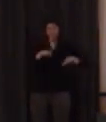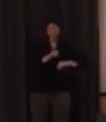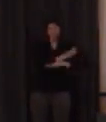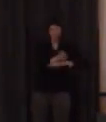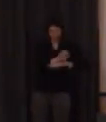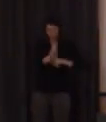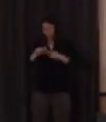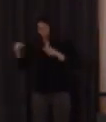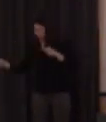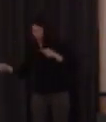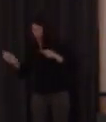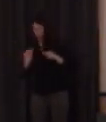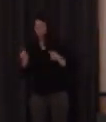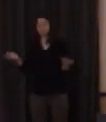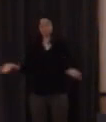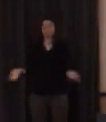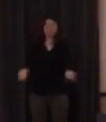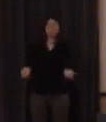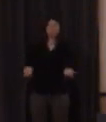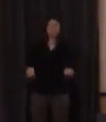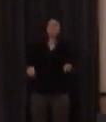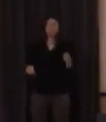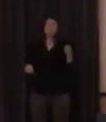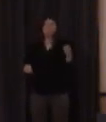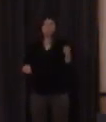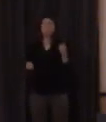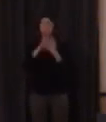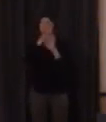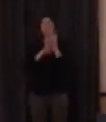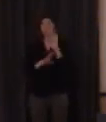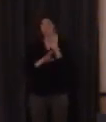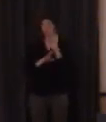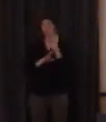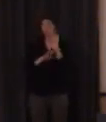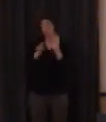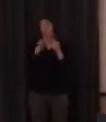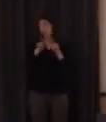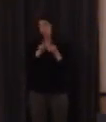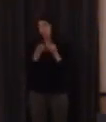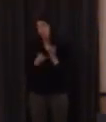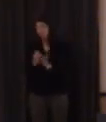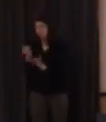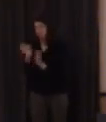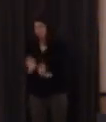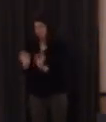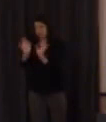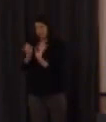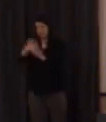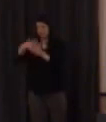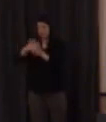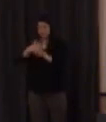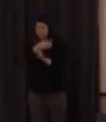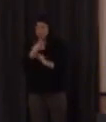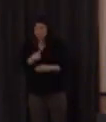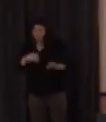claro el currículum esto es una parte del currículum si hablamos de la assignatura de lengua de signos estrictamente me preguntas